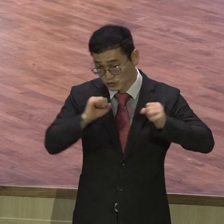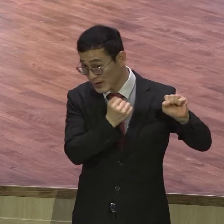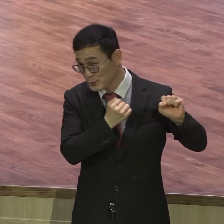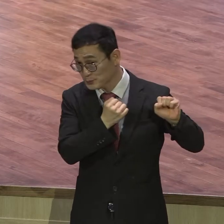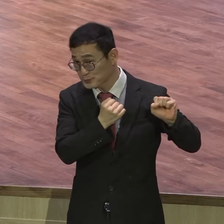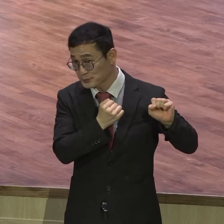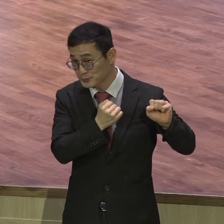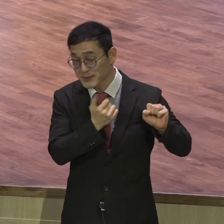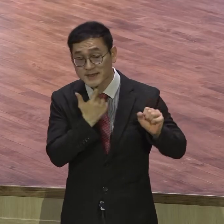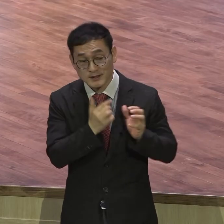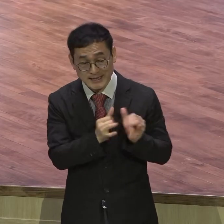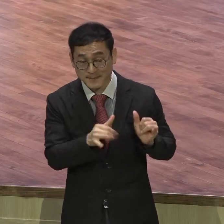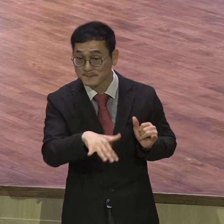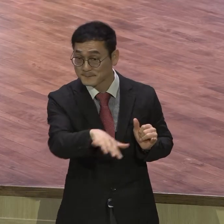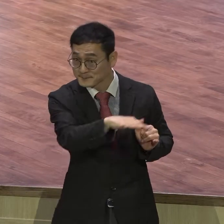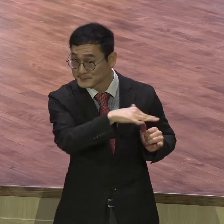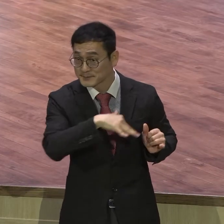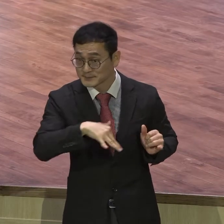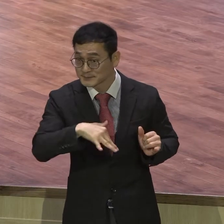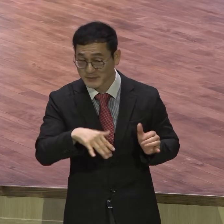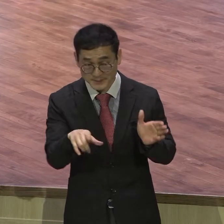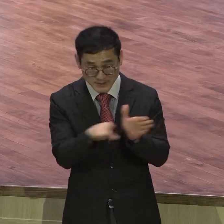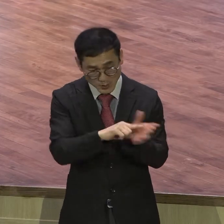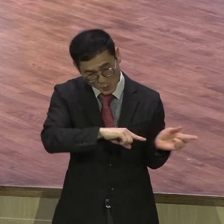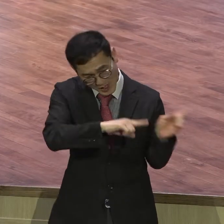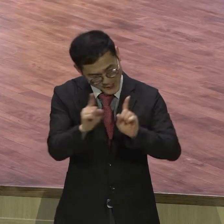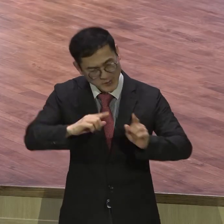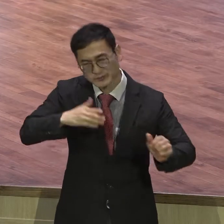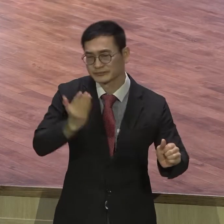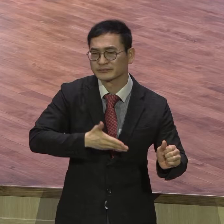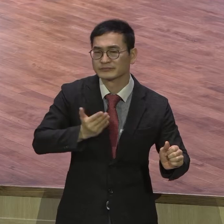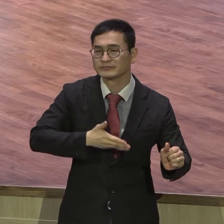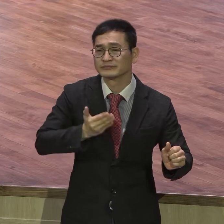너희의 하나님 여호와를 믿지 아냐